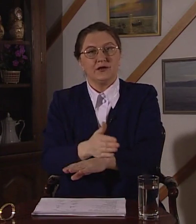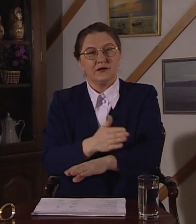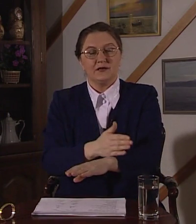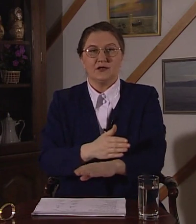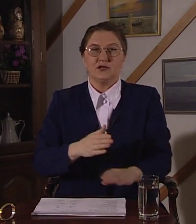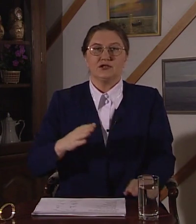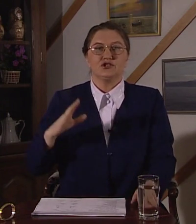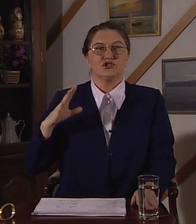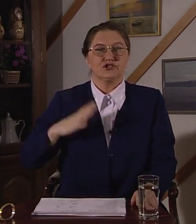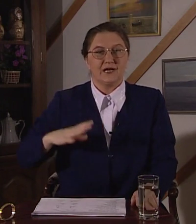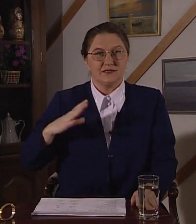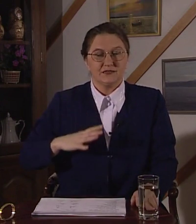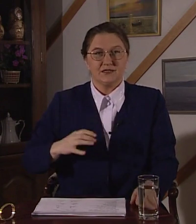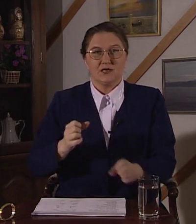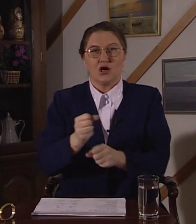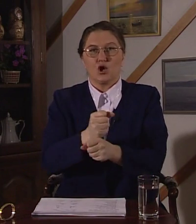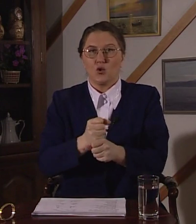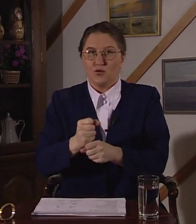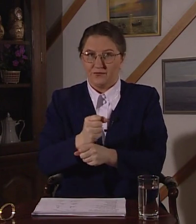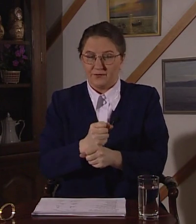ждать кофе?